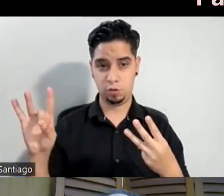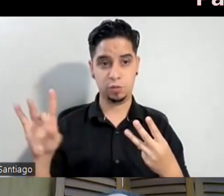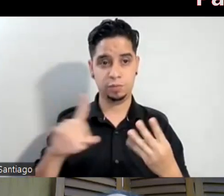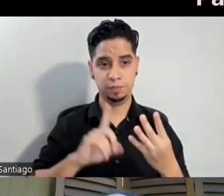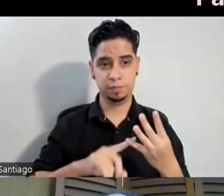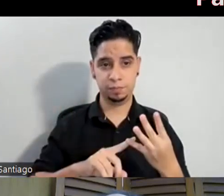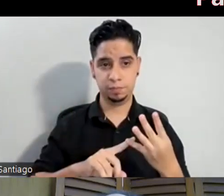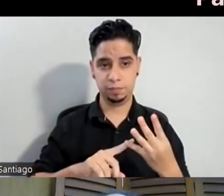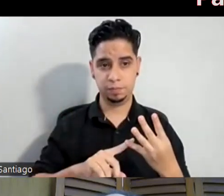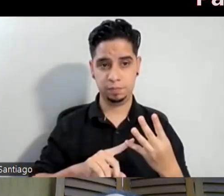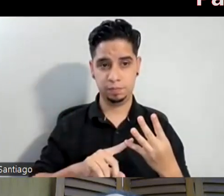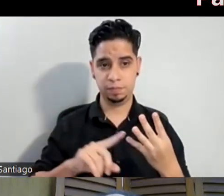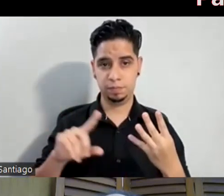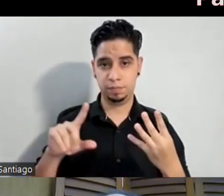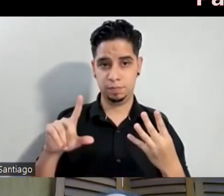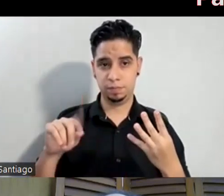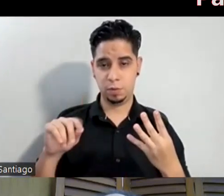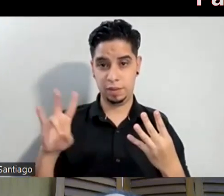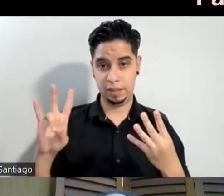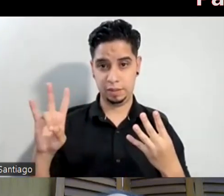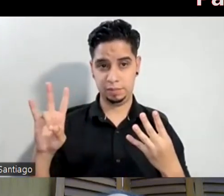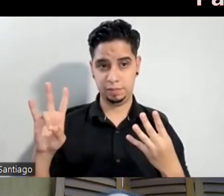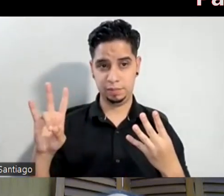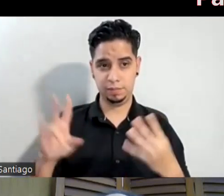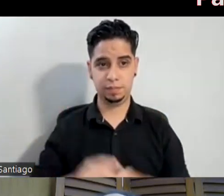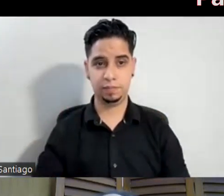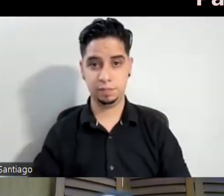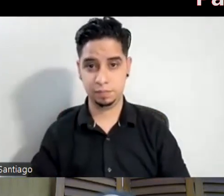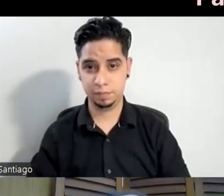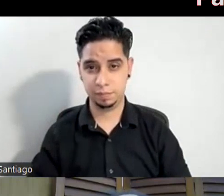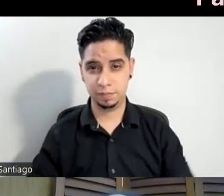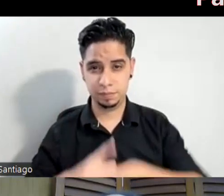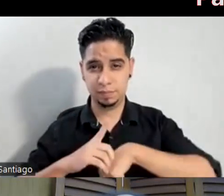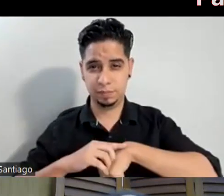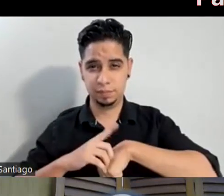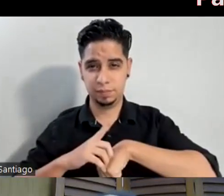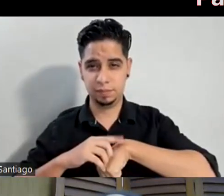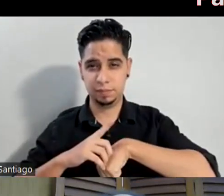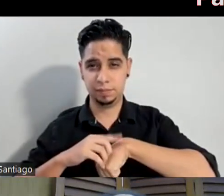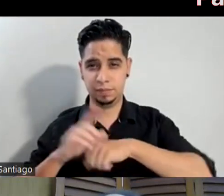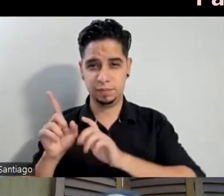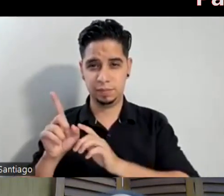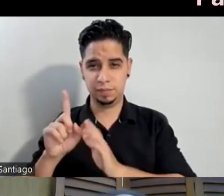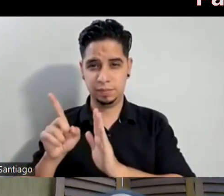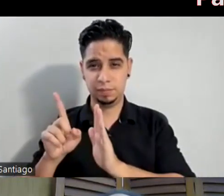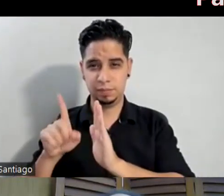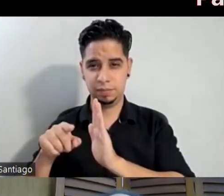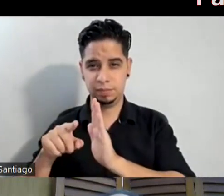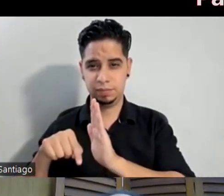y 2007. Tic, toc, tic. 97. 1997.